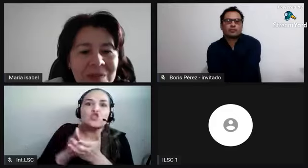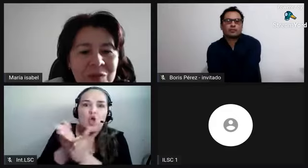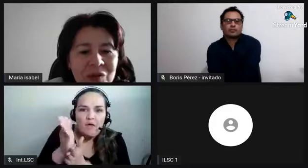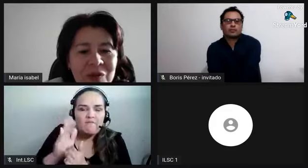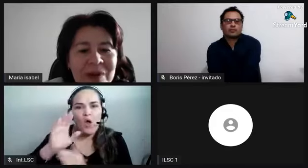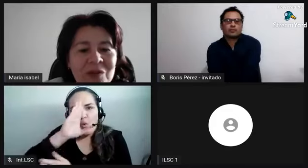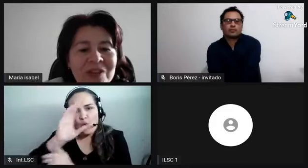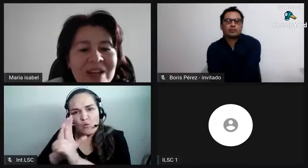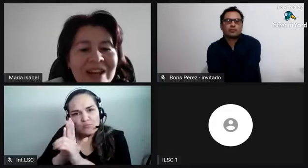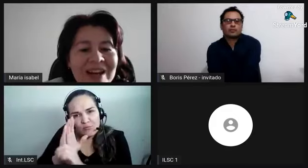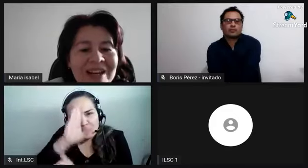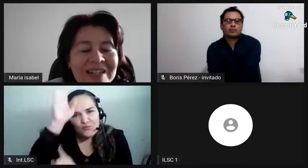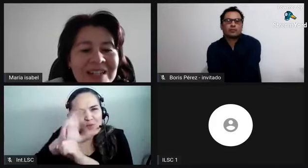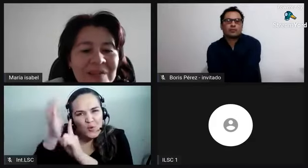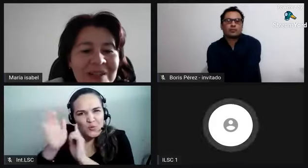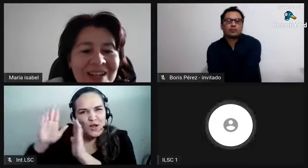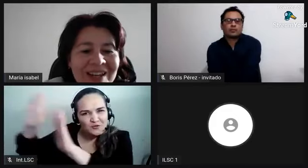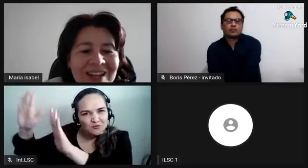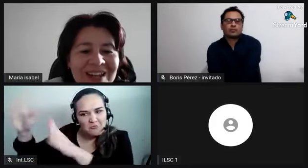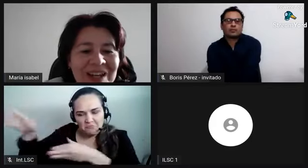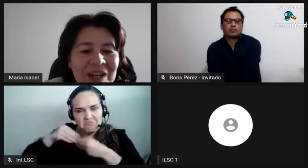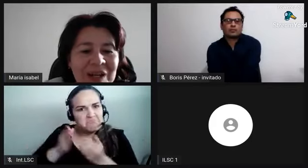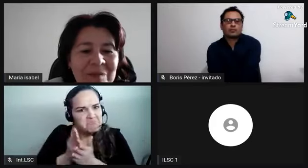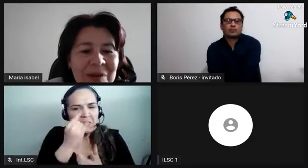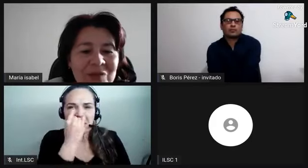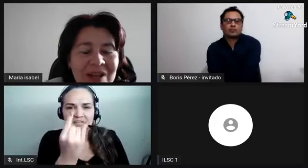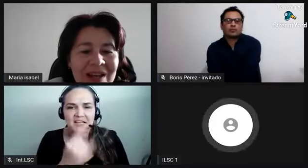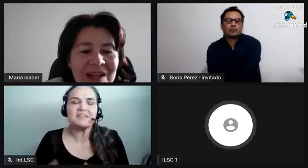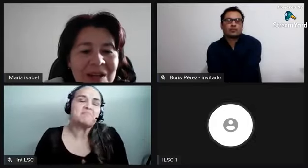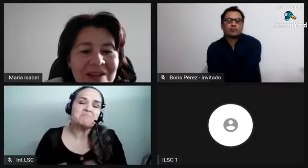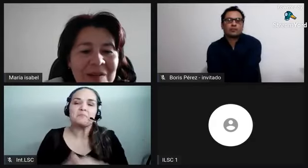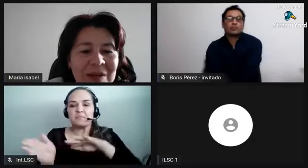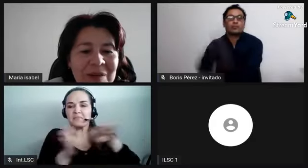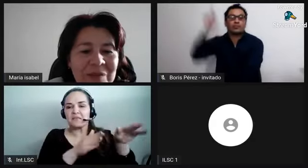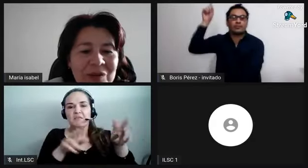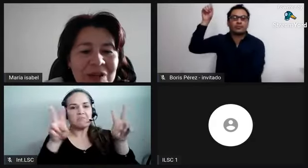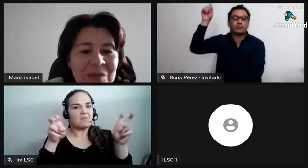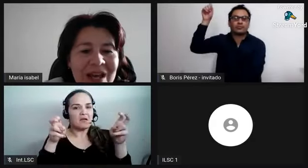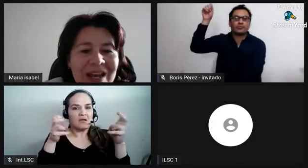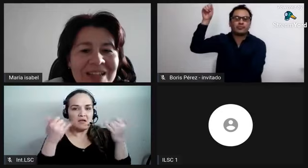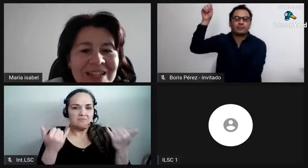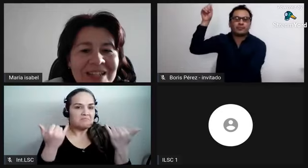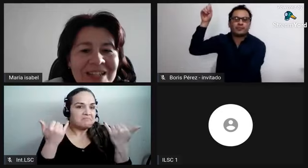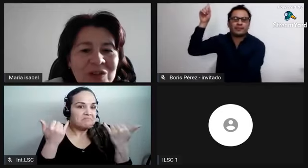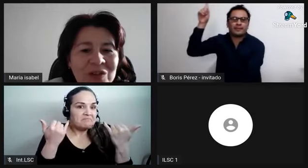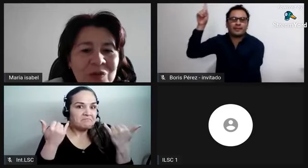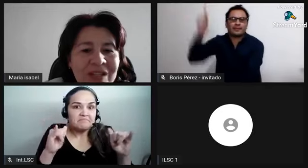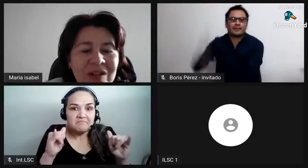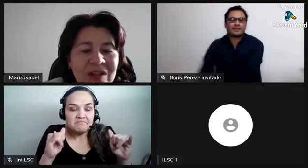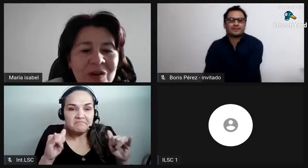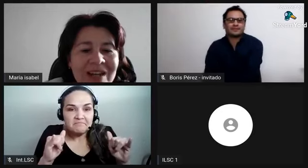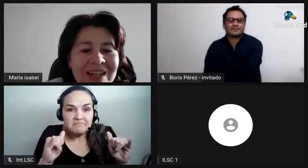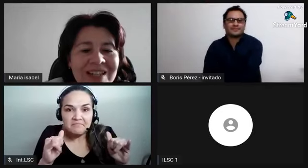Bien, por hoy vamos a dejar así, vamos a darle por terminada la tertulia. Yo quiero